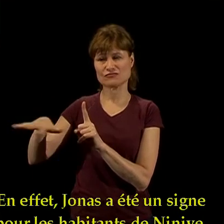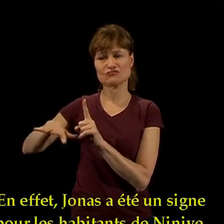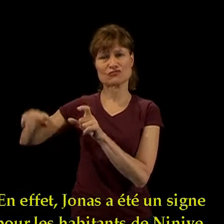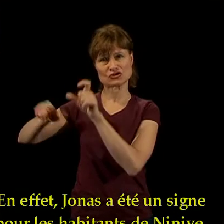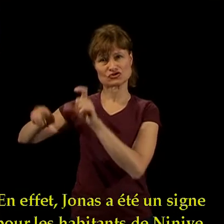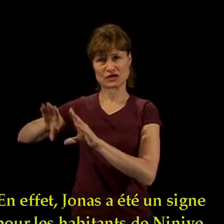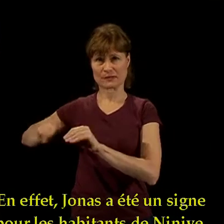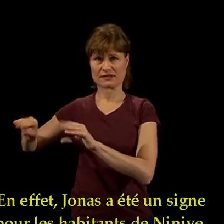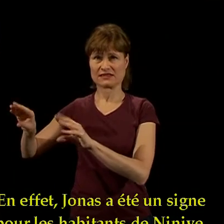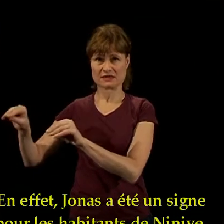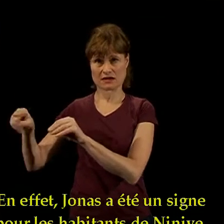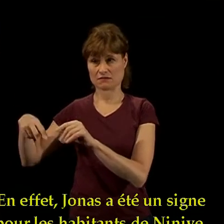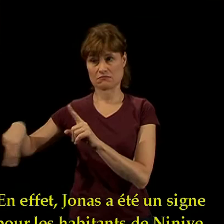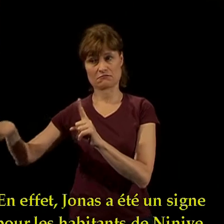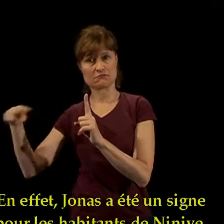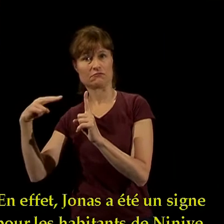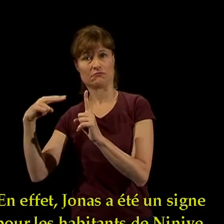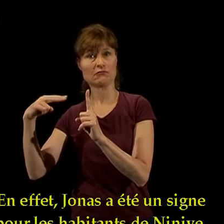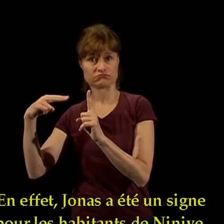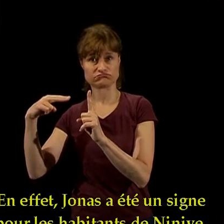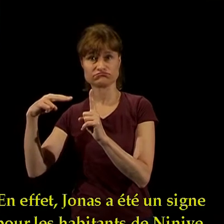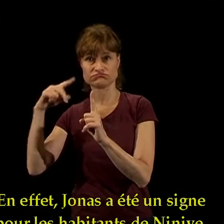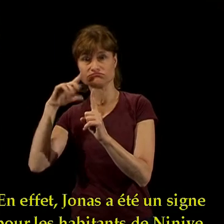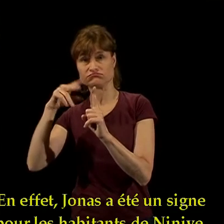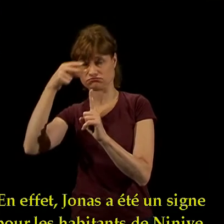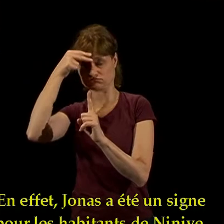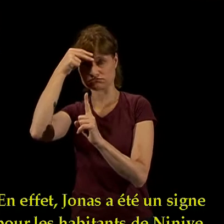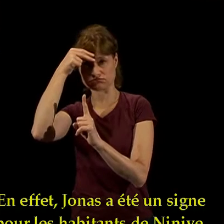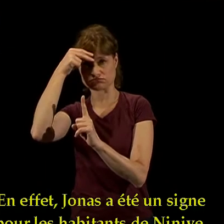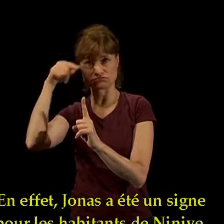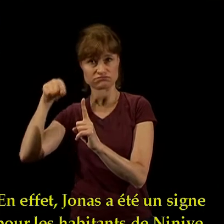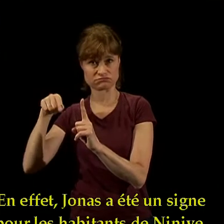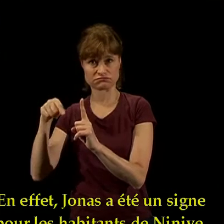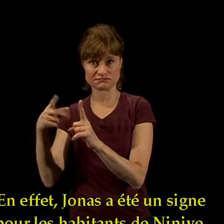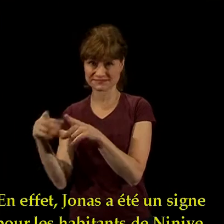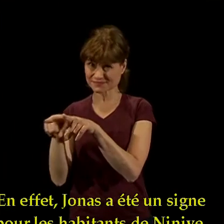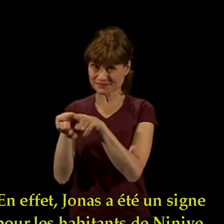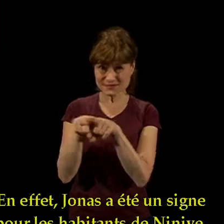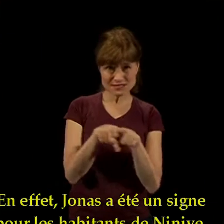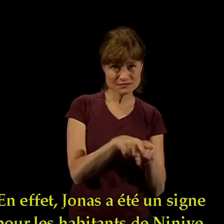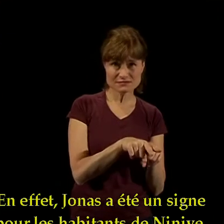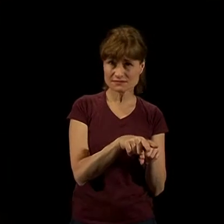En effet, Jonas a été un signe pour les habitants de Ninive.